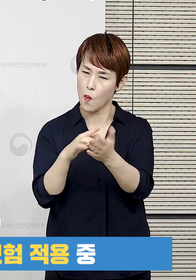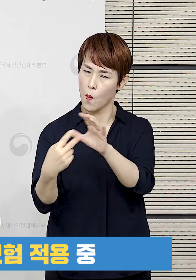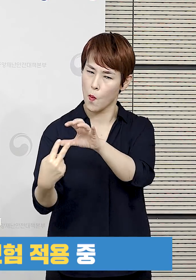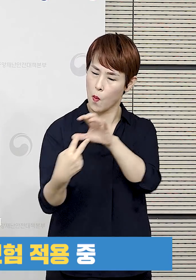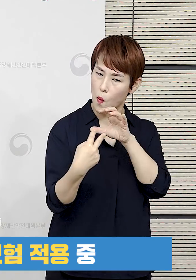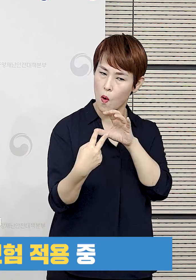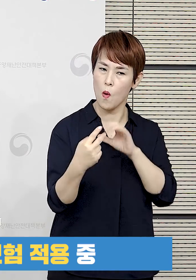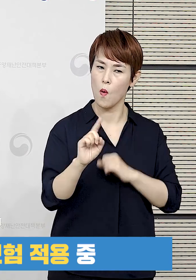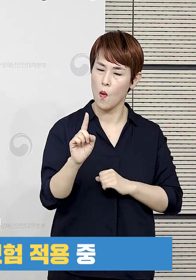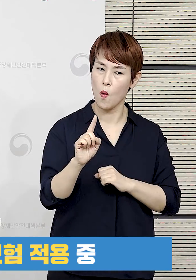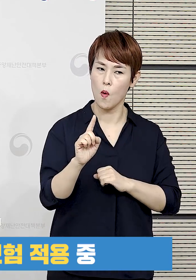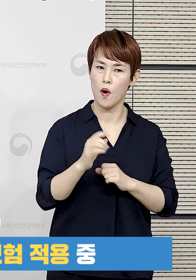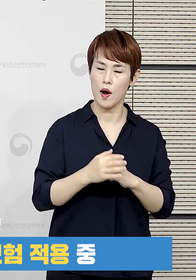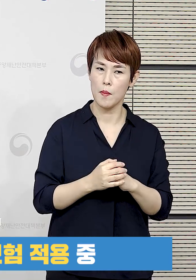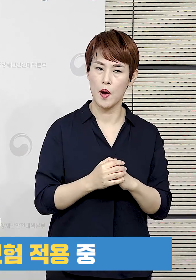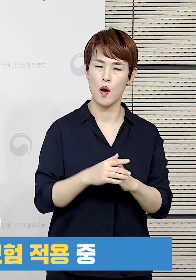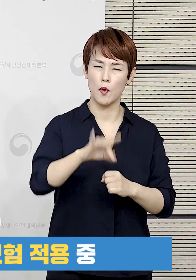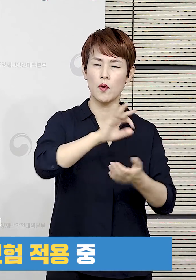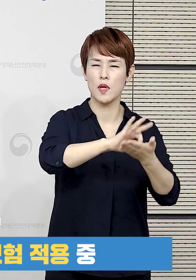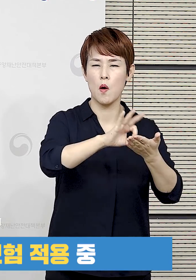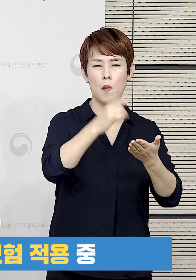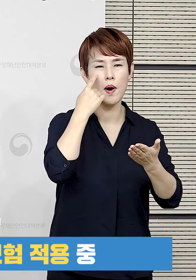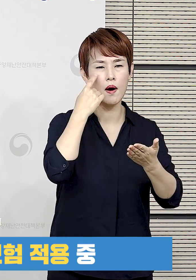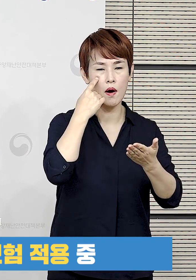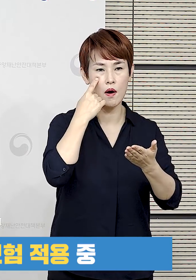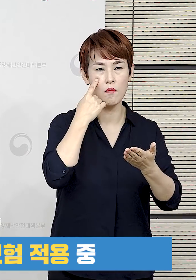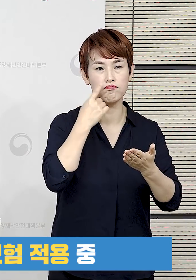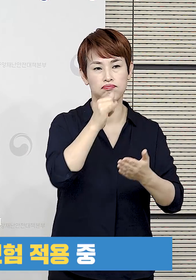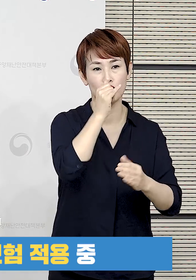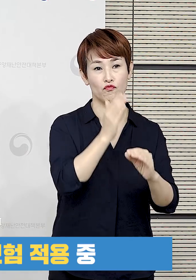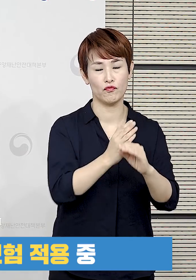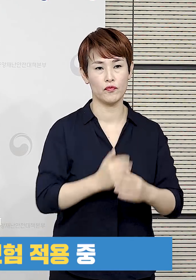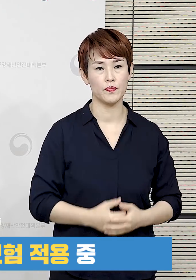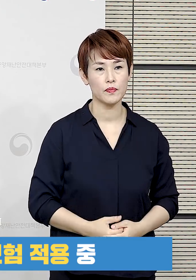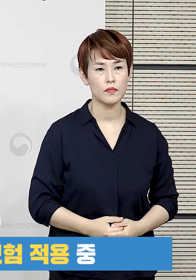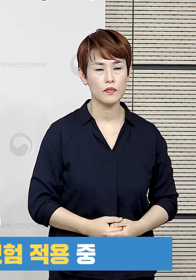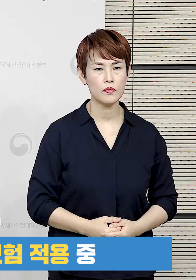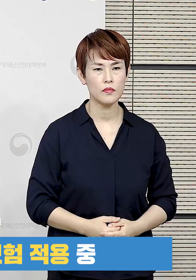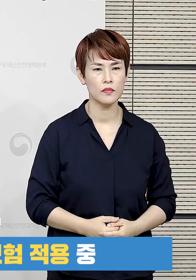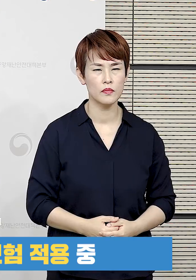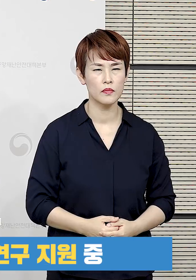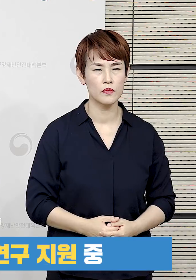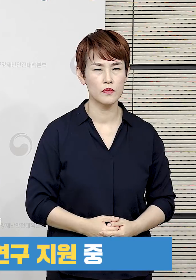2월부터 건강보험을 적용하여 우선 사용할 수 있도록 조치한 바 있습니다.